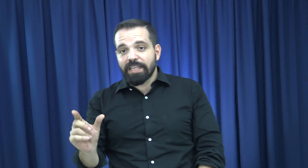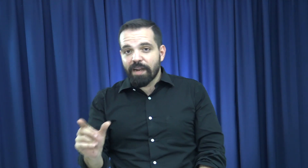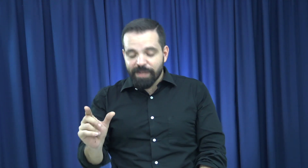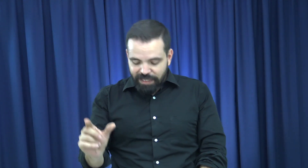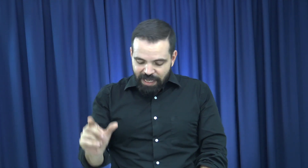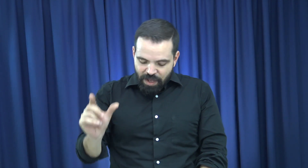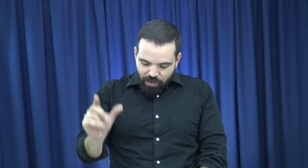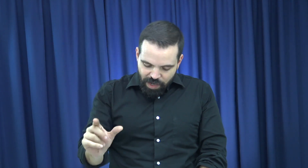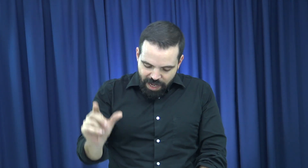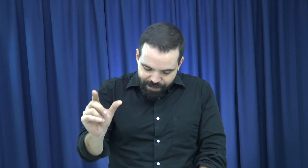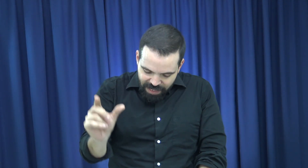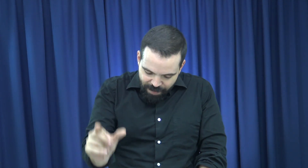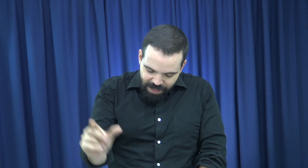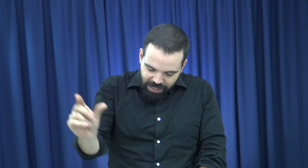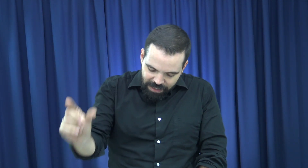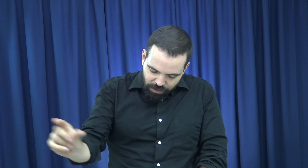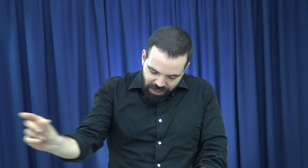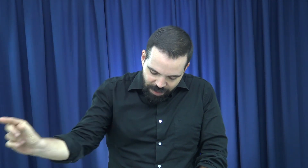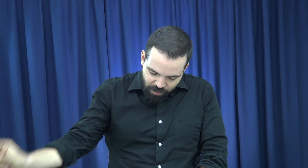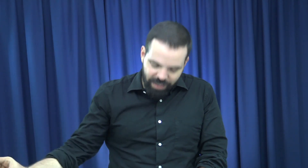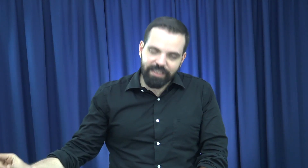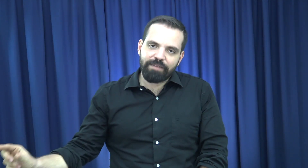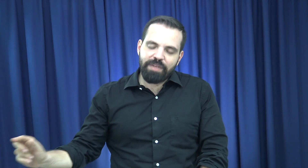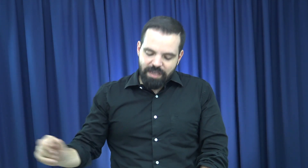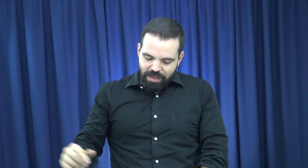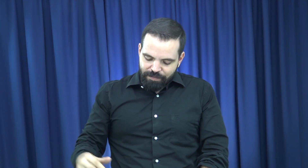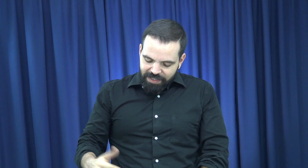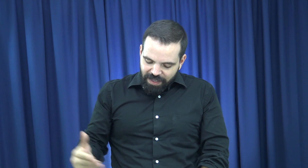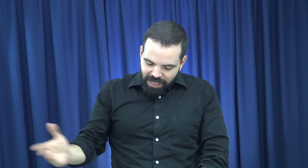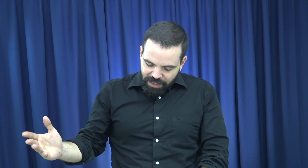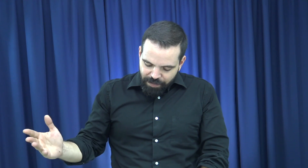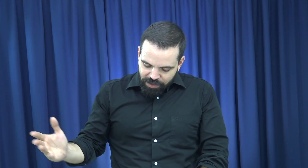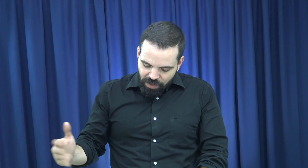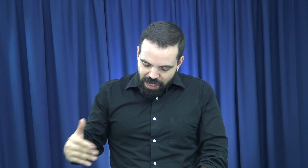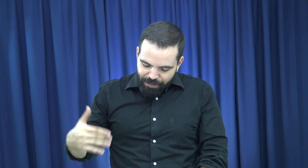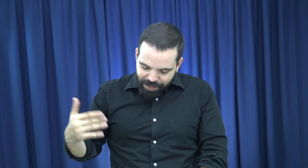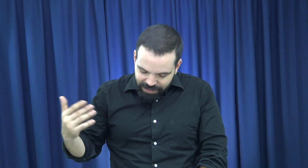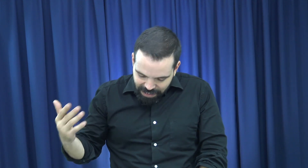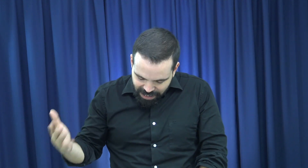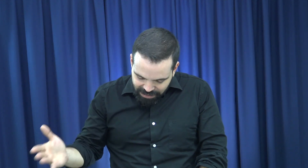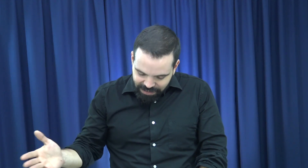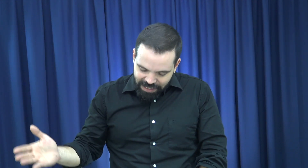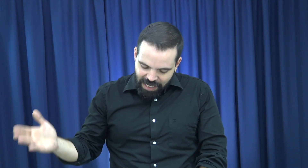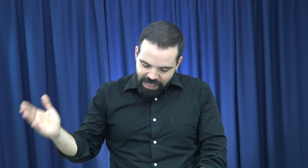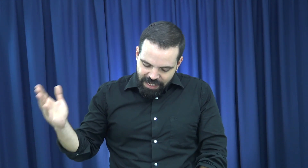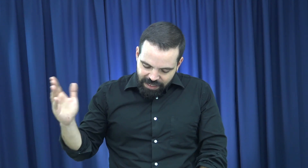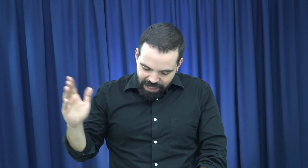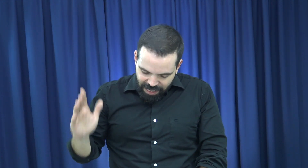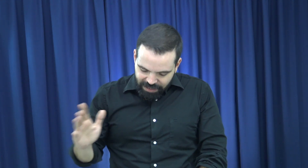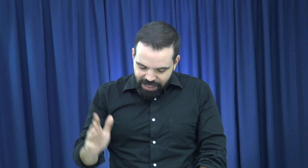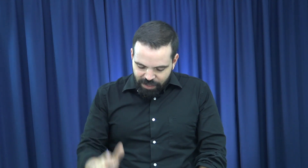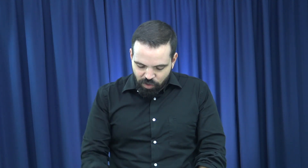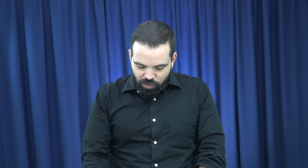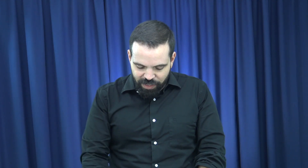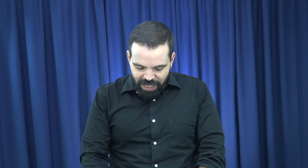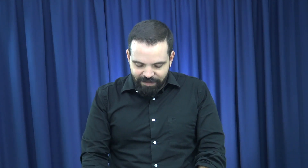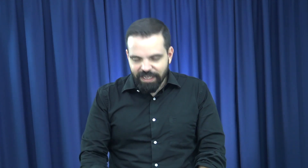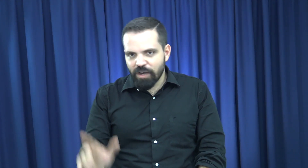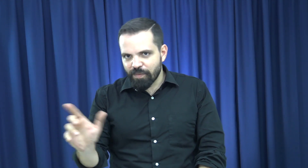literalmente una epidemia que causa la muerte. Más adelante menciona la pestilencia que ande en oscuridad, ¿verdad? Es lo